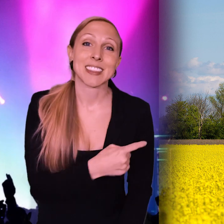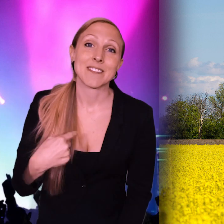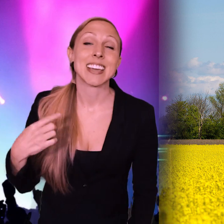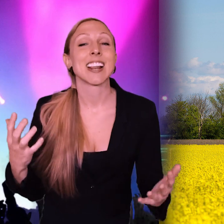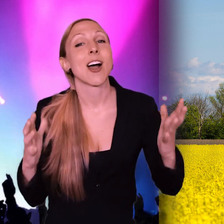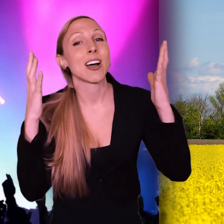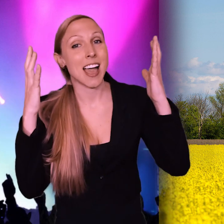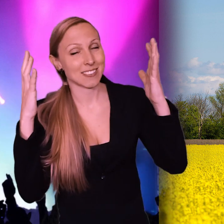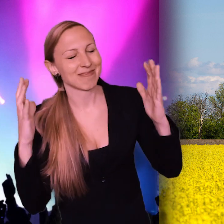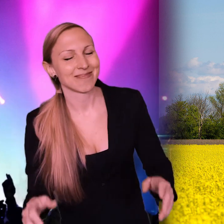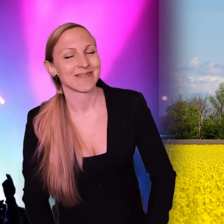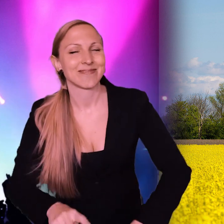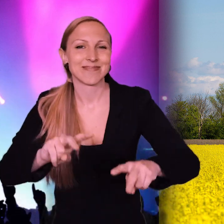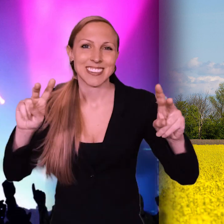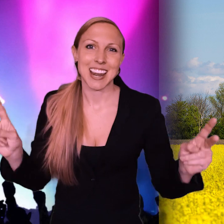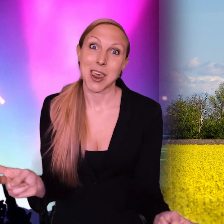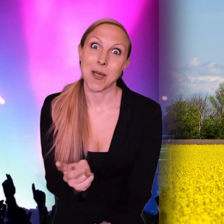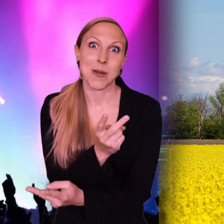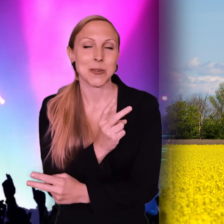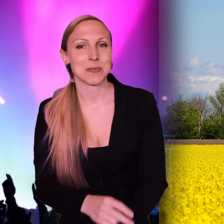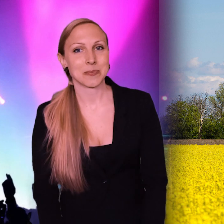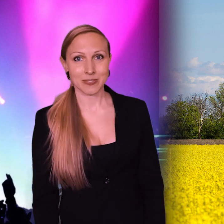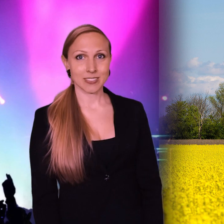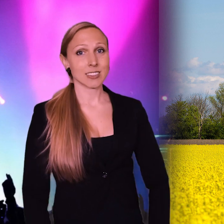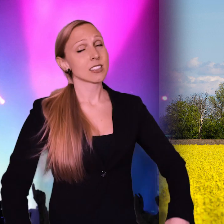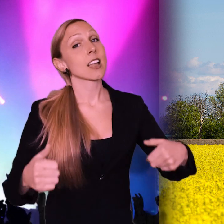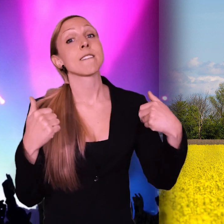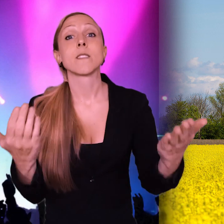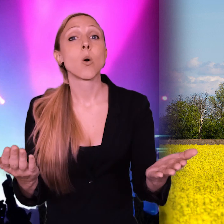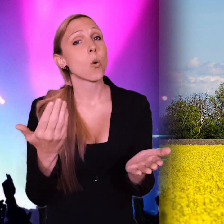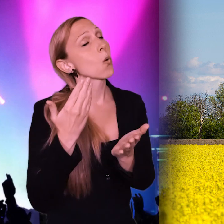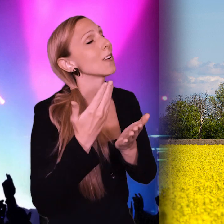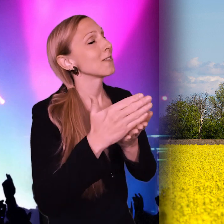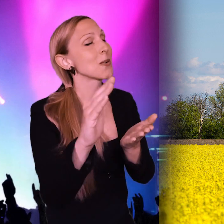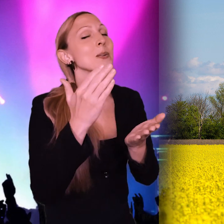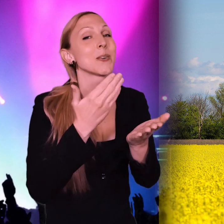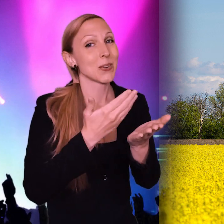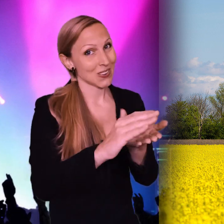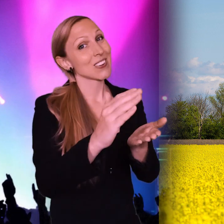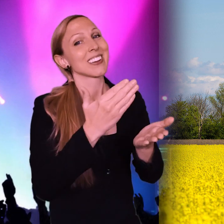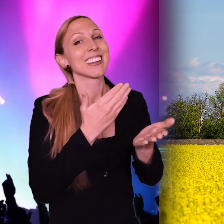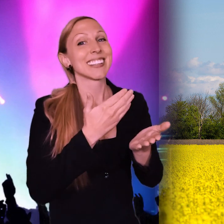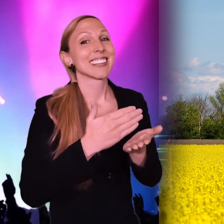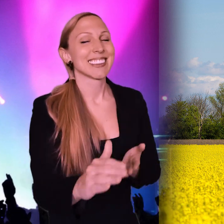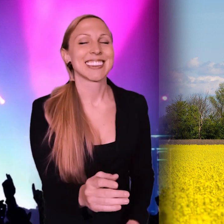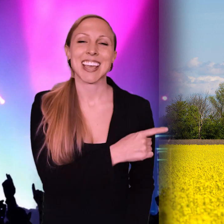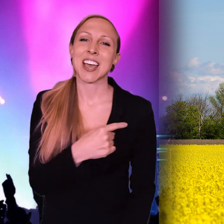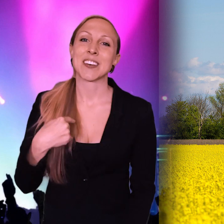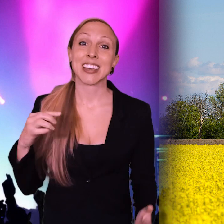vi klarar oss nog ändå Ja låt dem bara gå på, vi